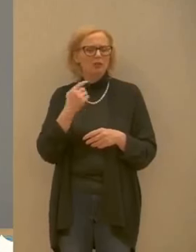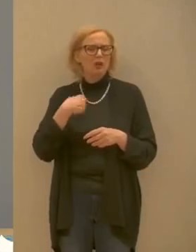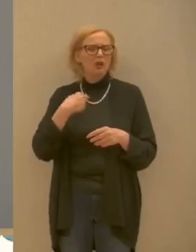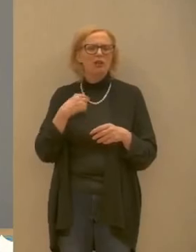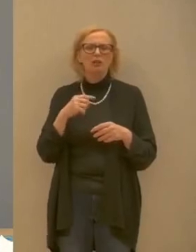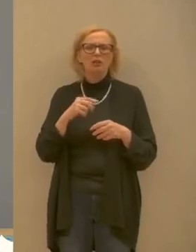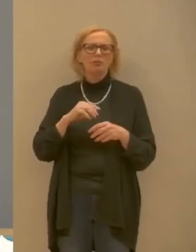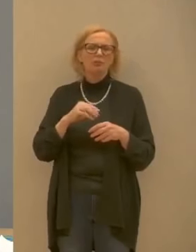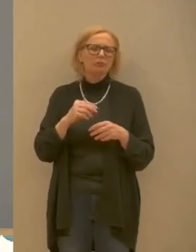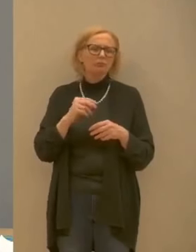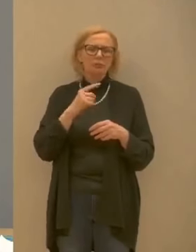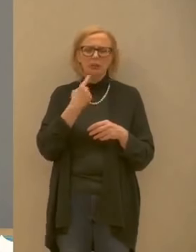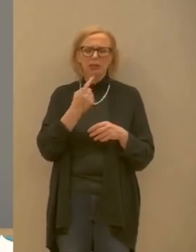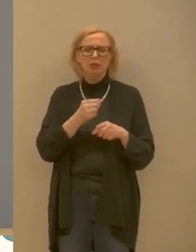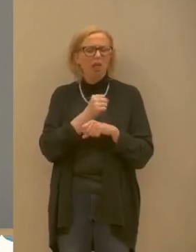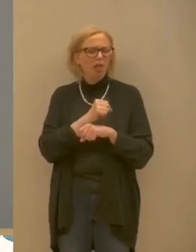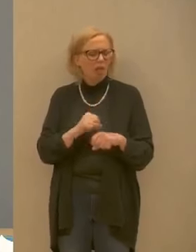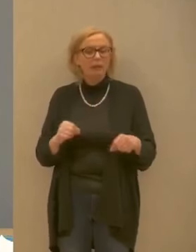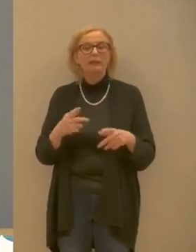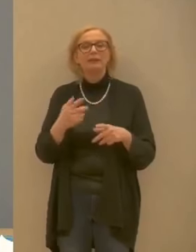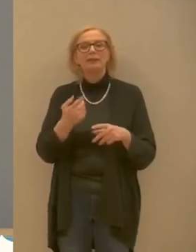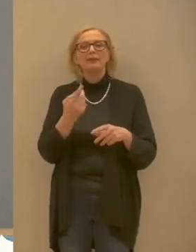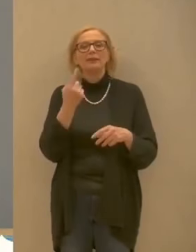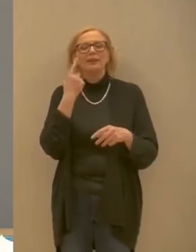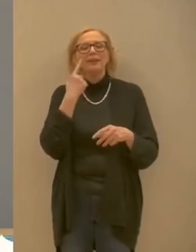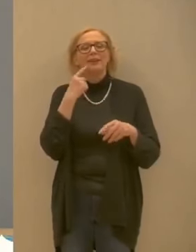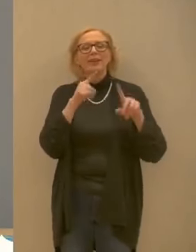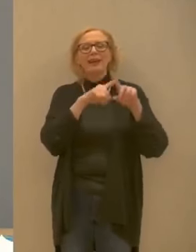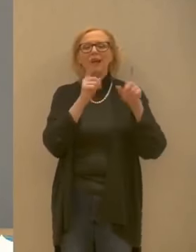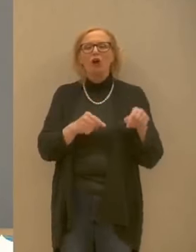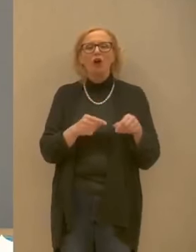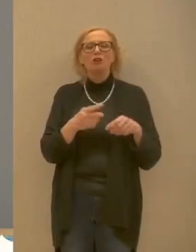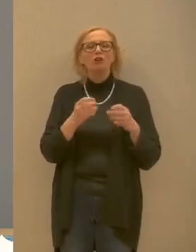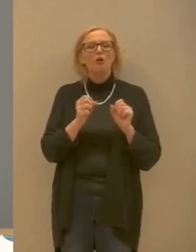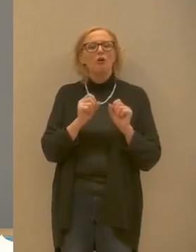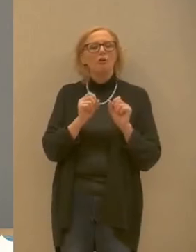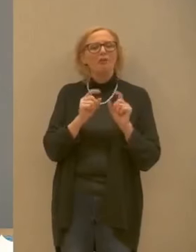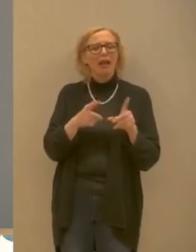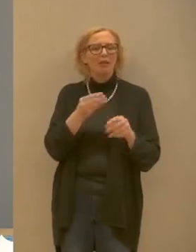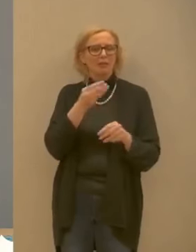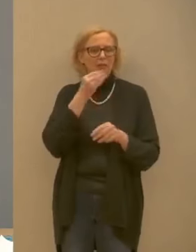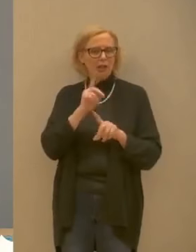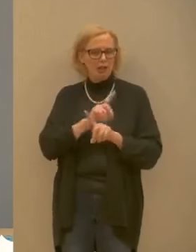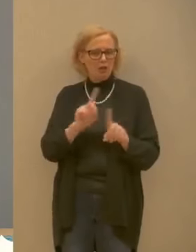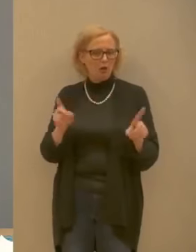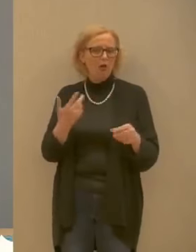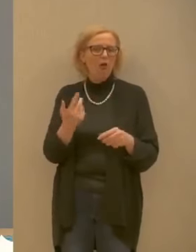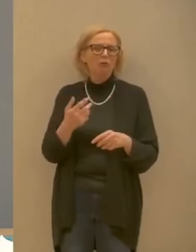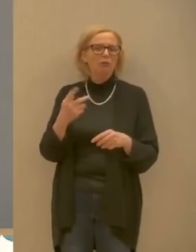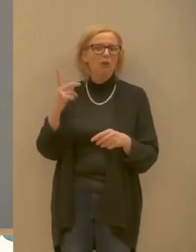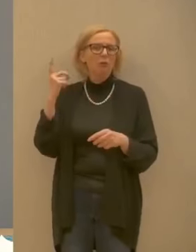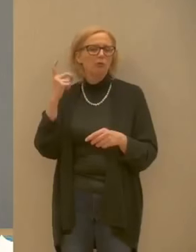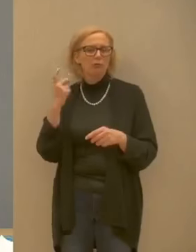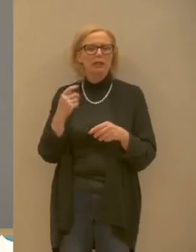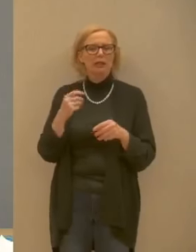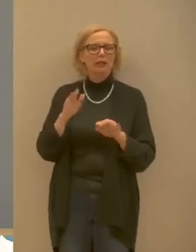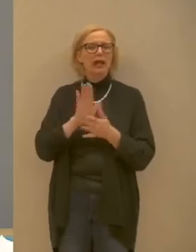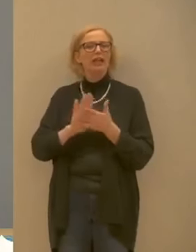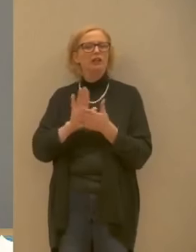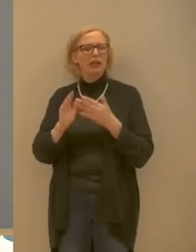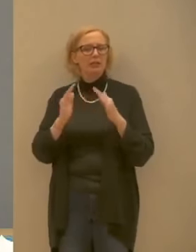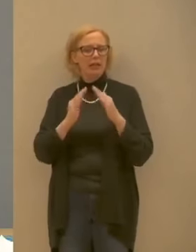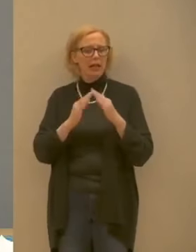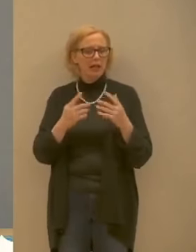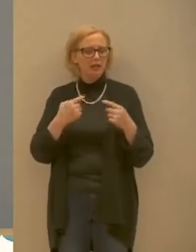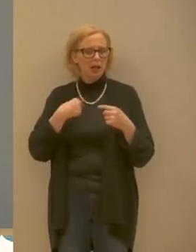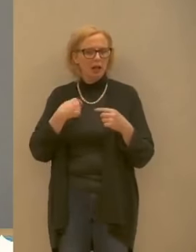con altre mie colleghe in un negozio dove non vendono alimentari vendono altre cose profumeria e igiene per la casa le scrivo perché